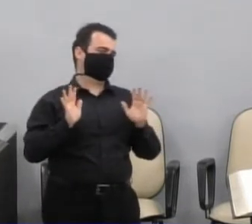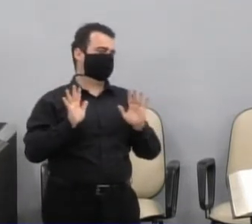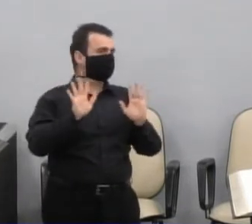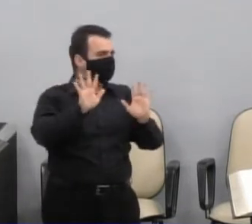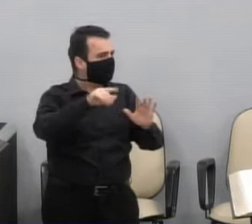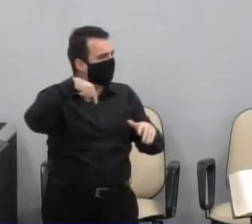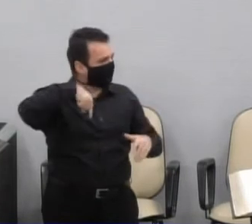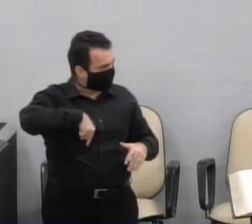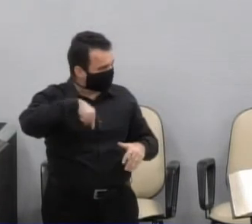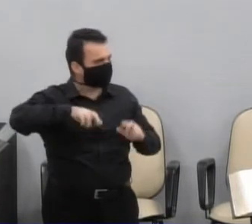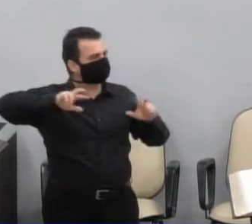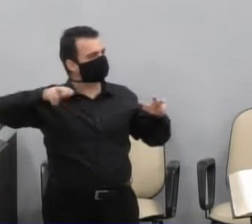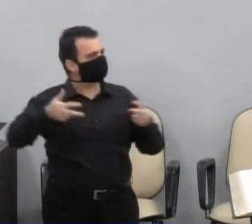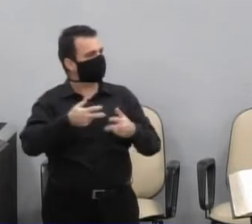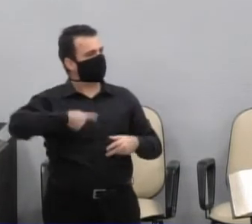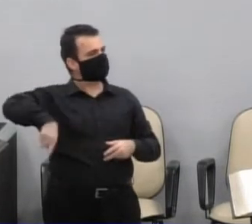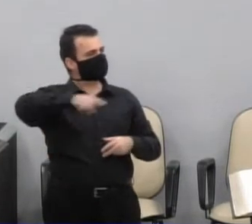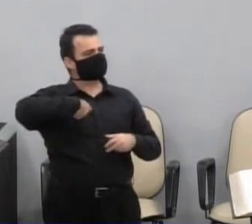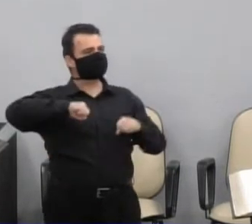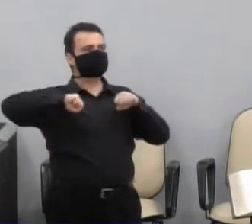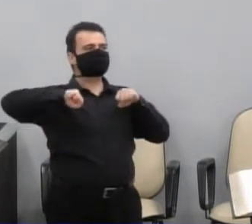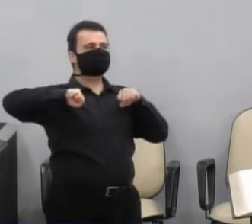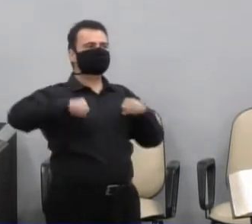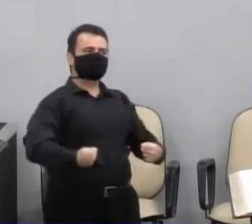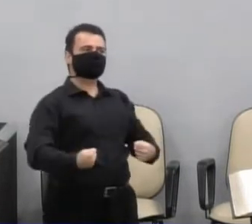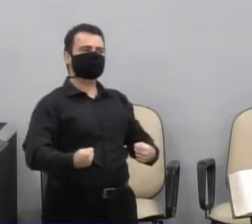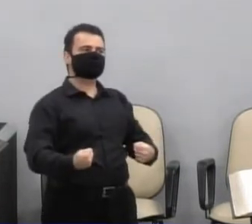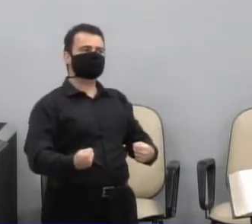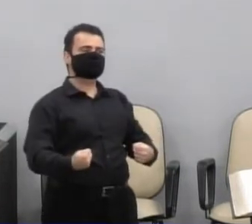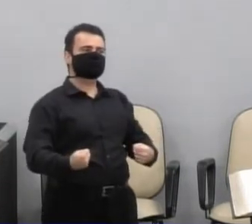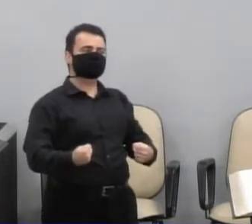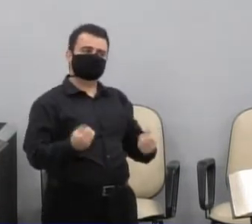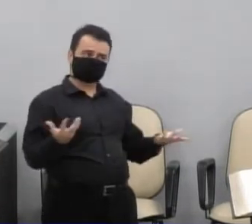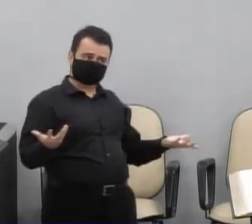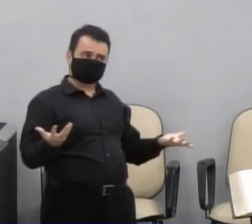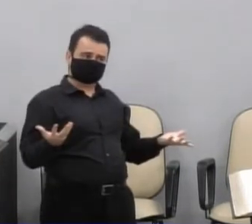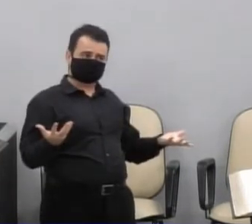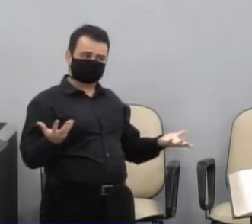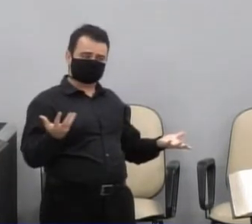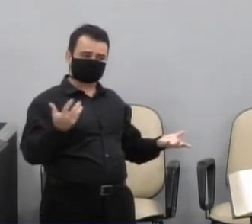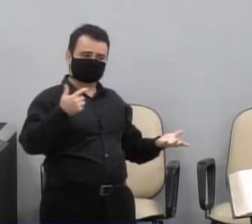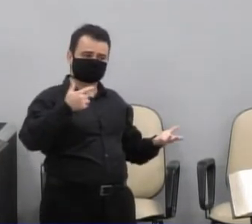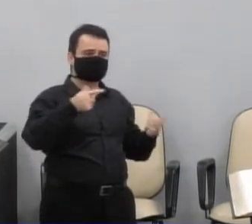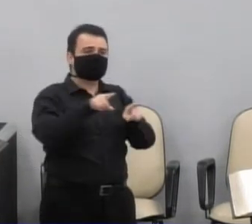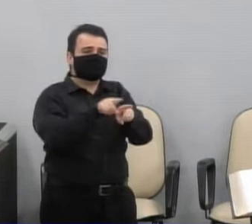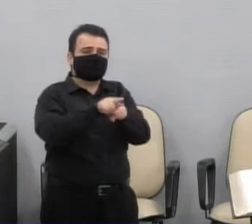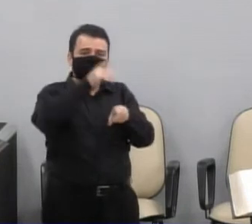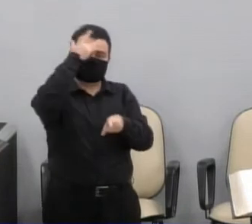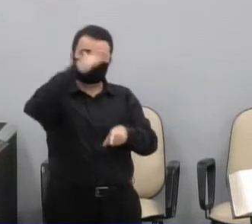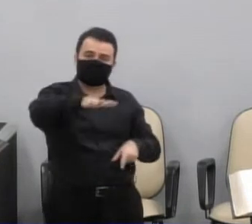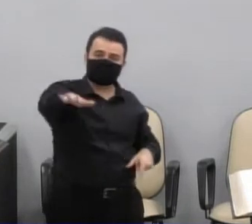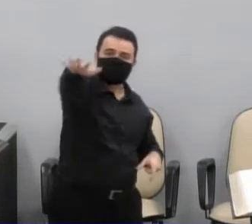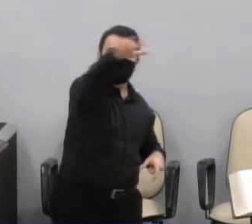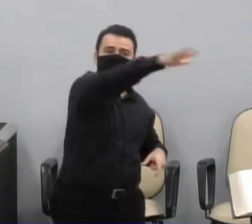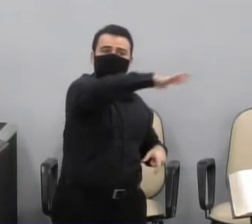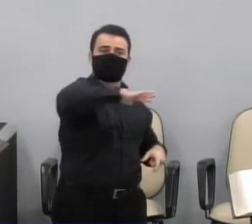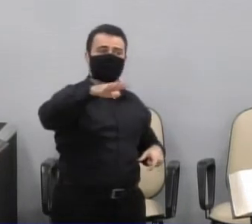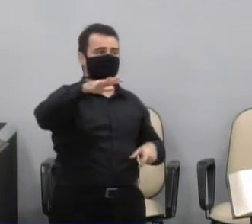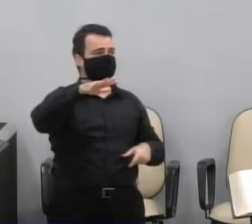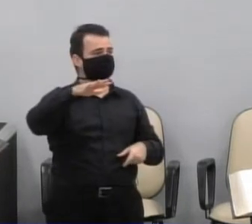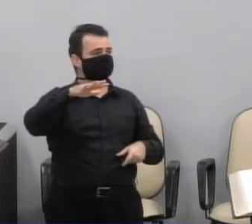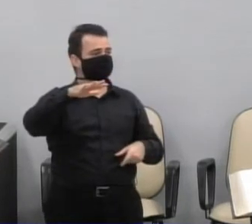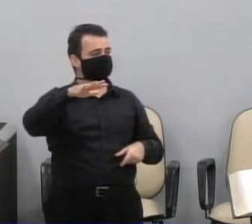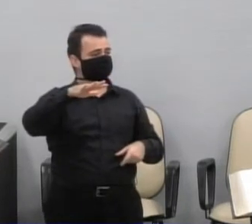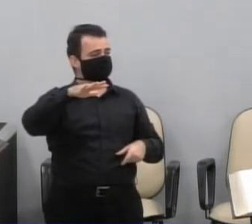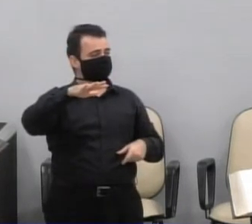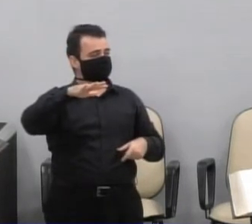legislativo, e ao defender o legislativo, eu defendo a população que esta casa representa, que é esta